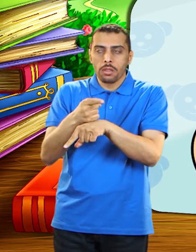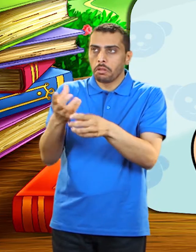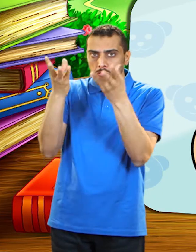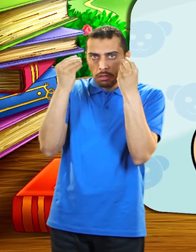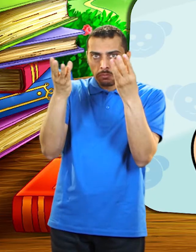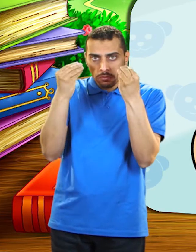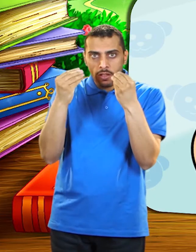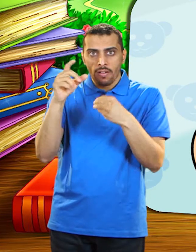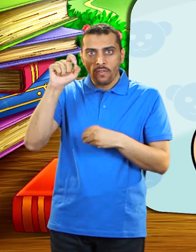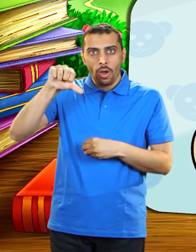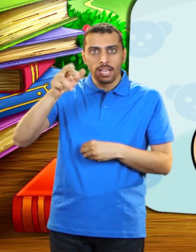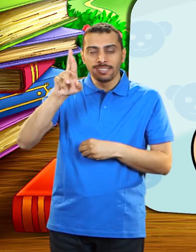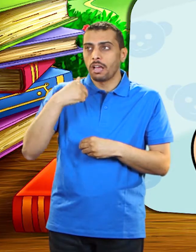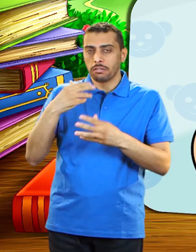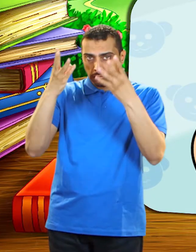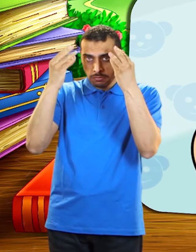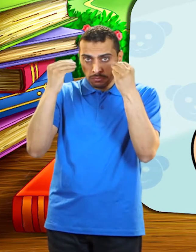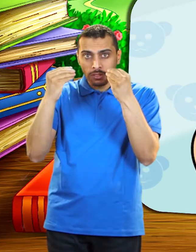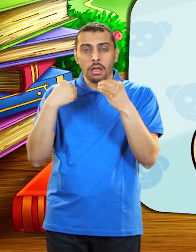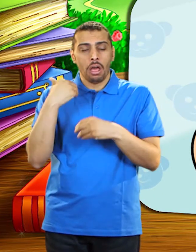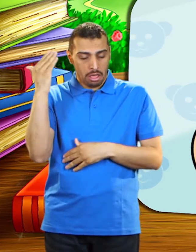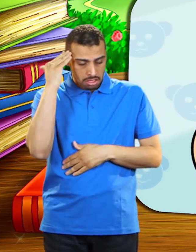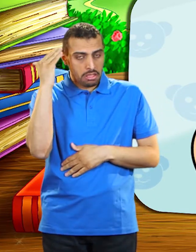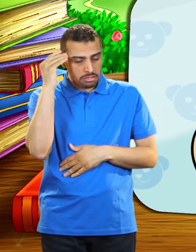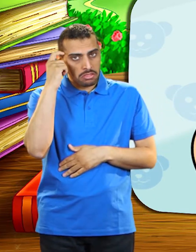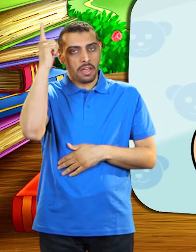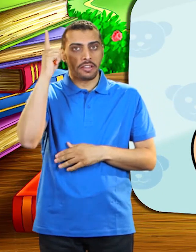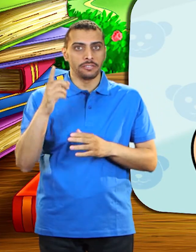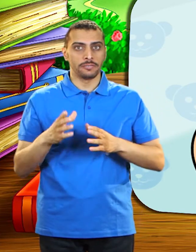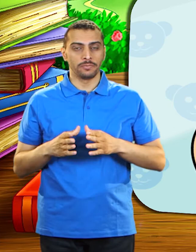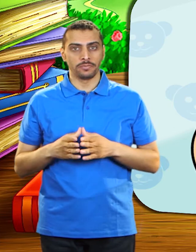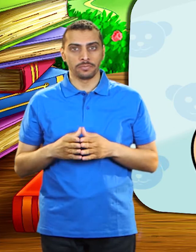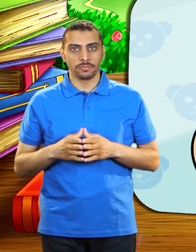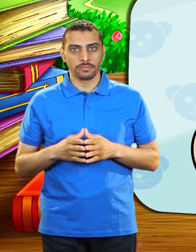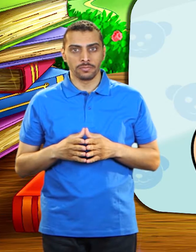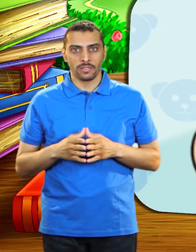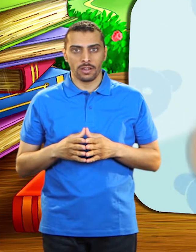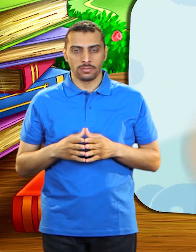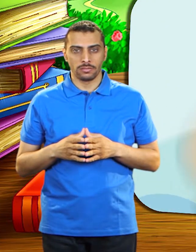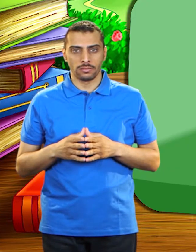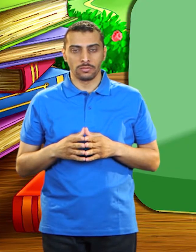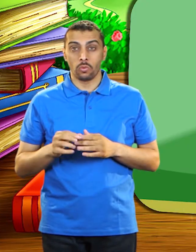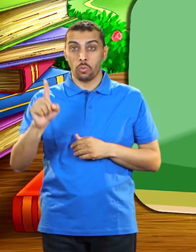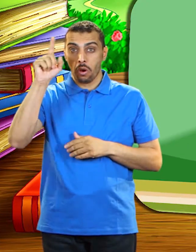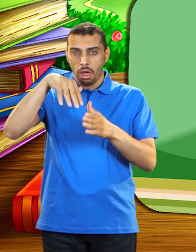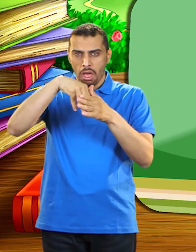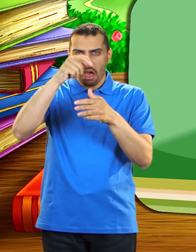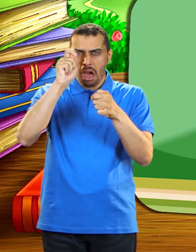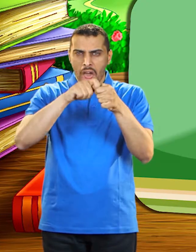لنا المعلم فواز منذ فترة أتذكر ذلك جيدا خلق الله